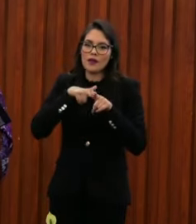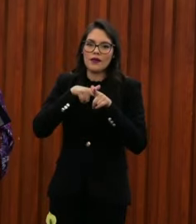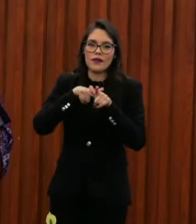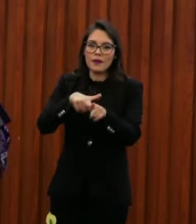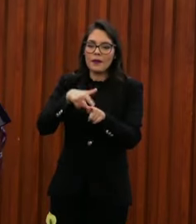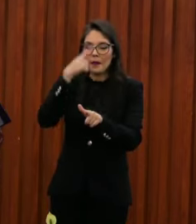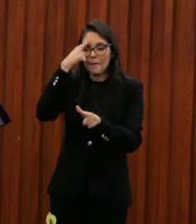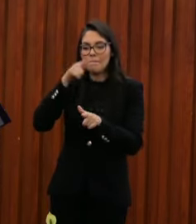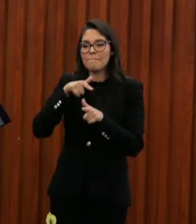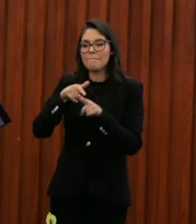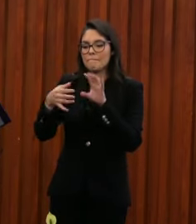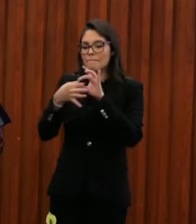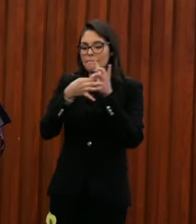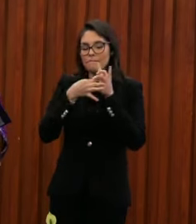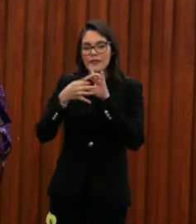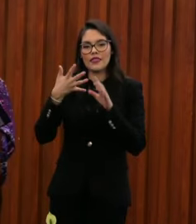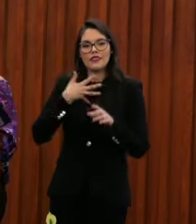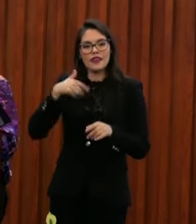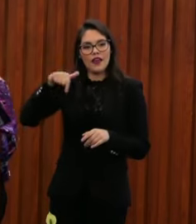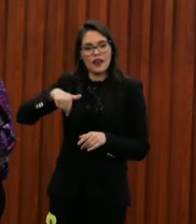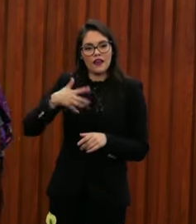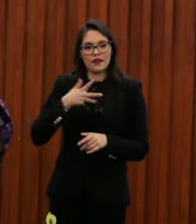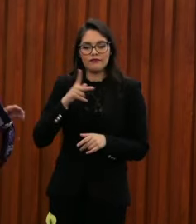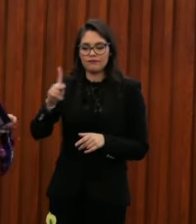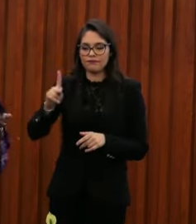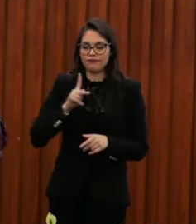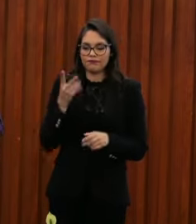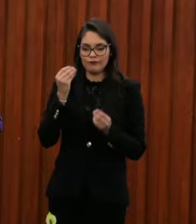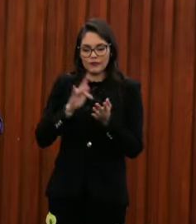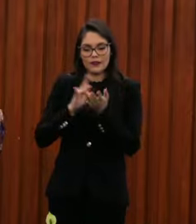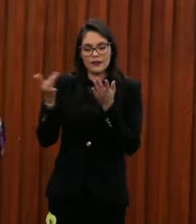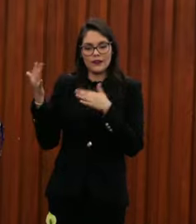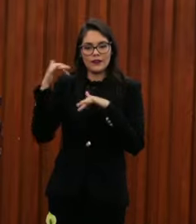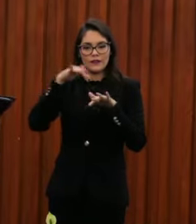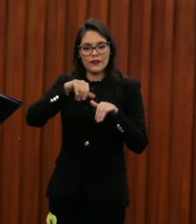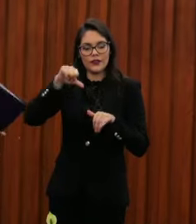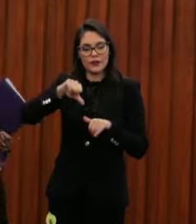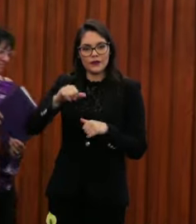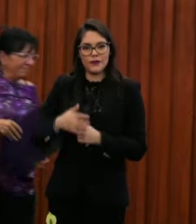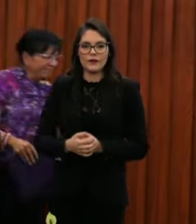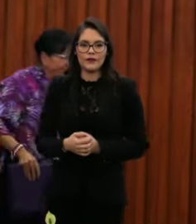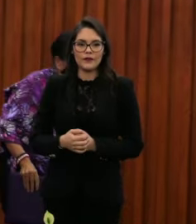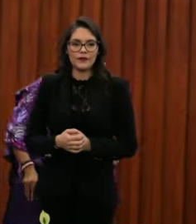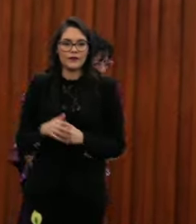y el compromiso que tenemos en común. Muchísimas gracias por estar aquí. Muchas gracias.